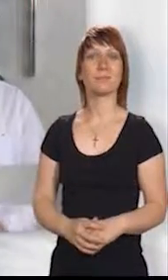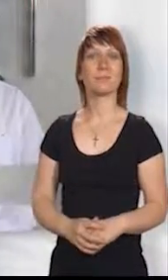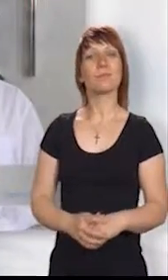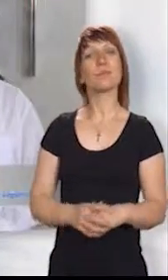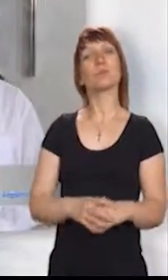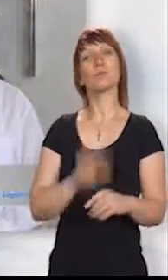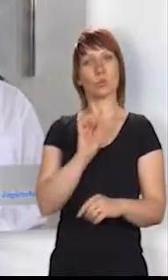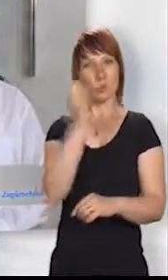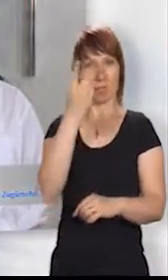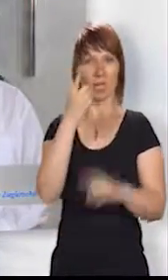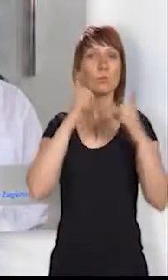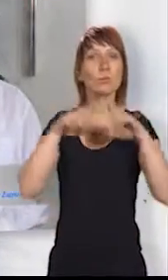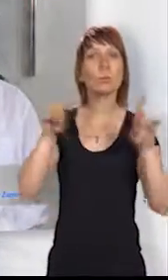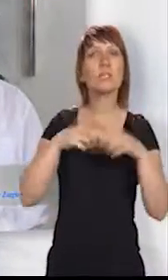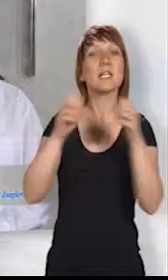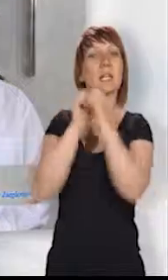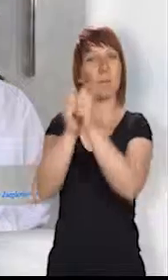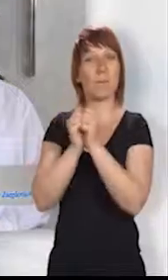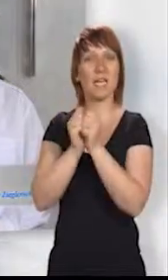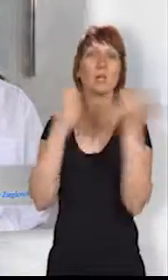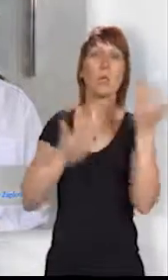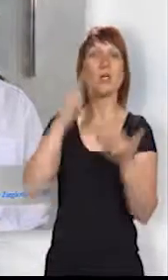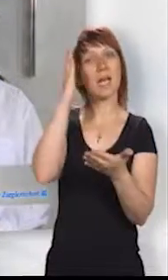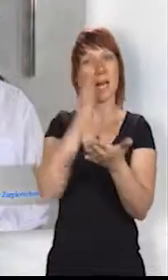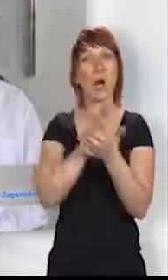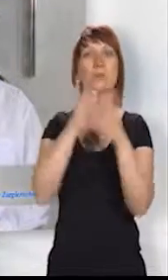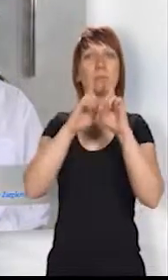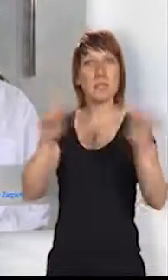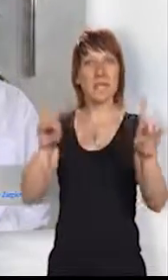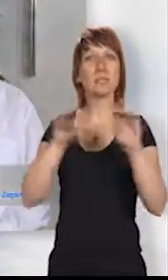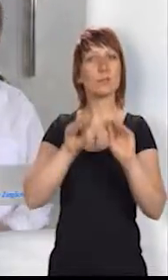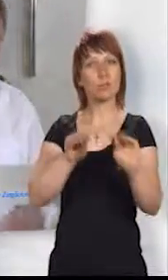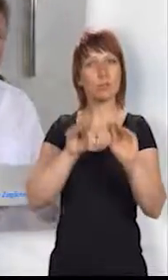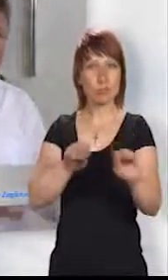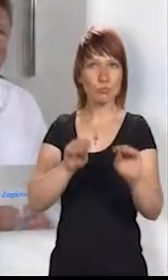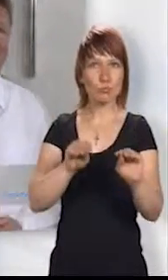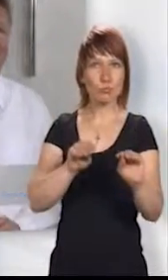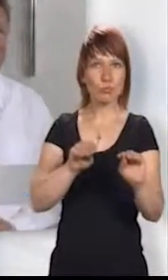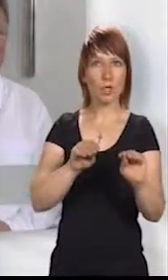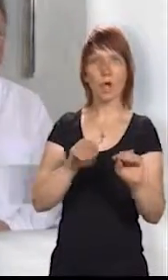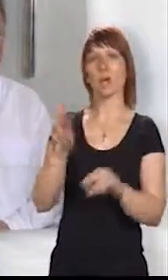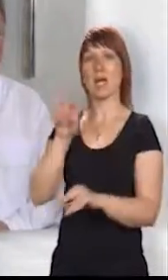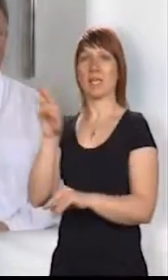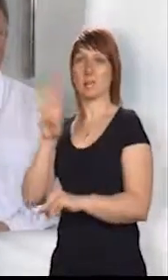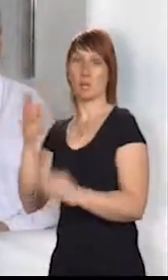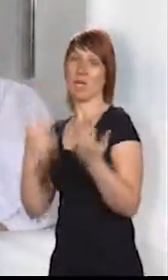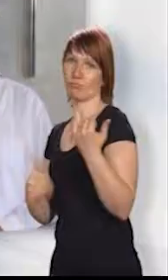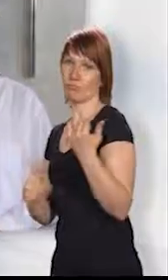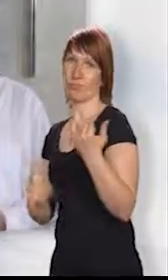ein musikalisches Gebet oder ein Glaubensbekenntnis beibringen. Gemeinsam mit Reinhard Börner an der Gitarre und